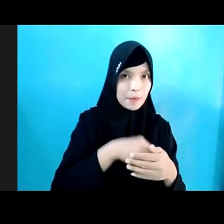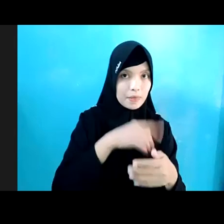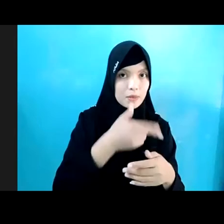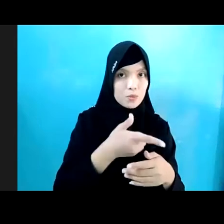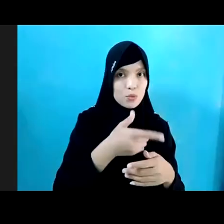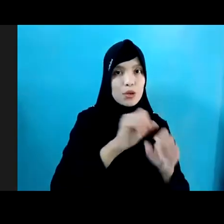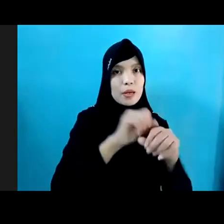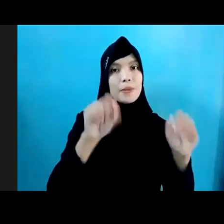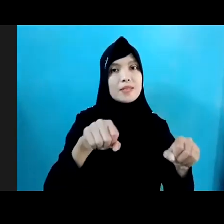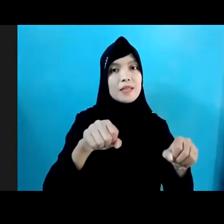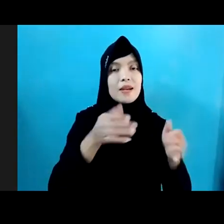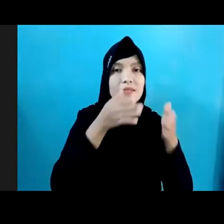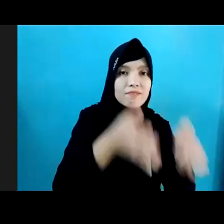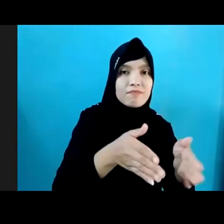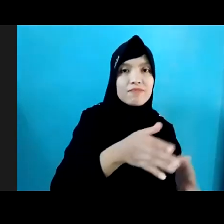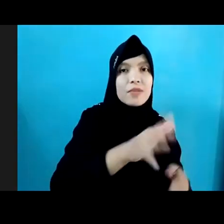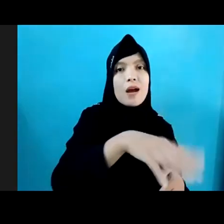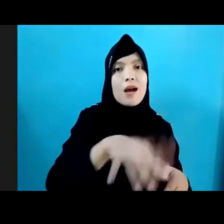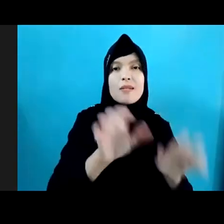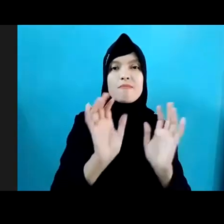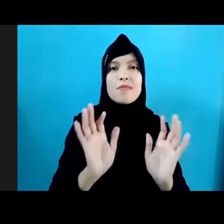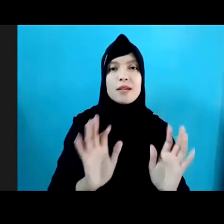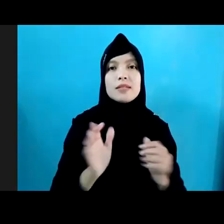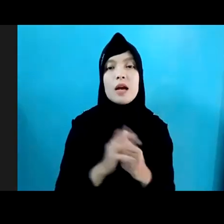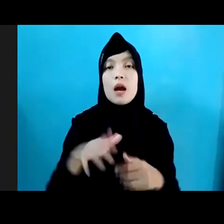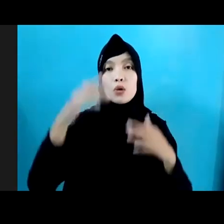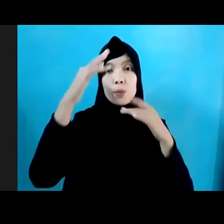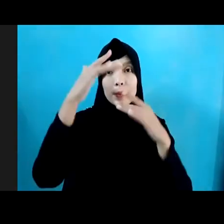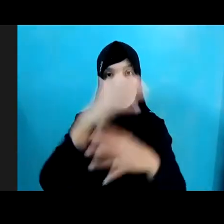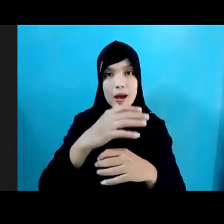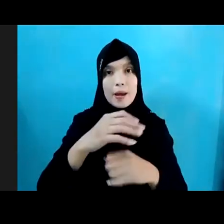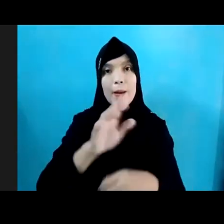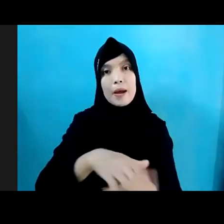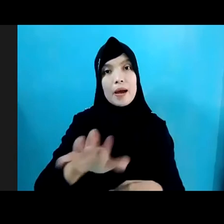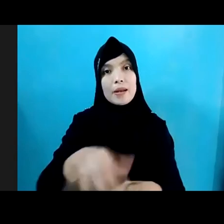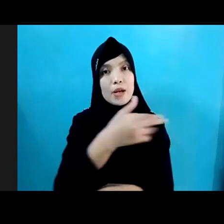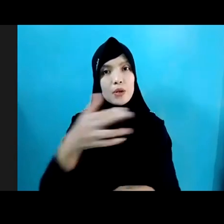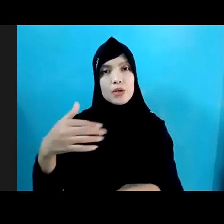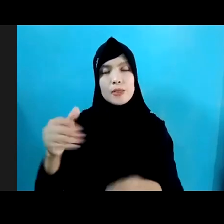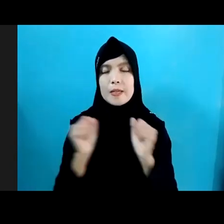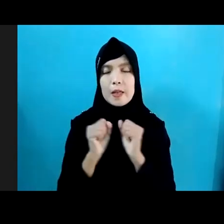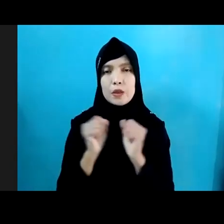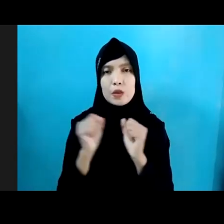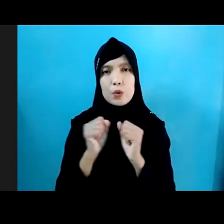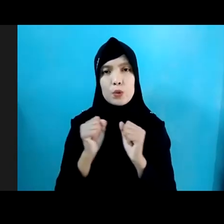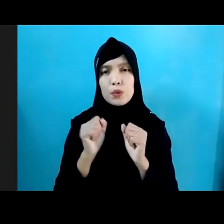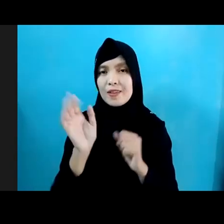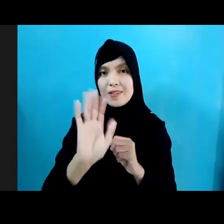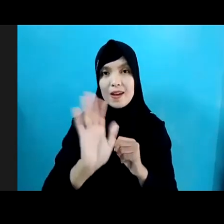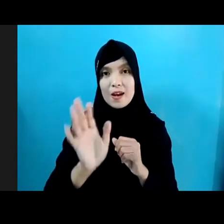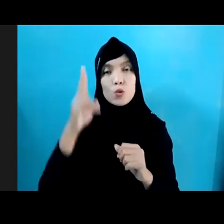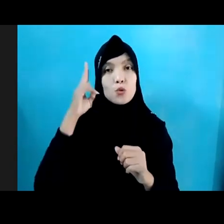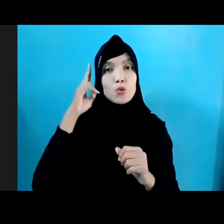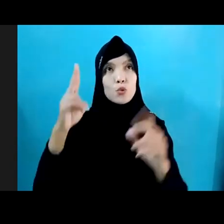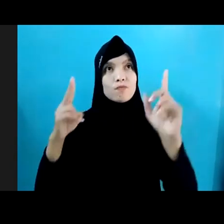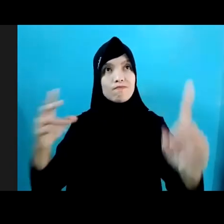Yang Berpihak Pada Anak Dan Saya Juga Berharap Agar Anak Anak Di Indonesia Tidak Takut Untuk Menggapai Mimpinya Di Masa Depan